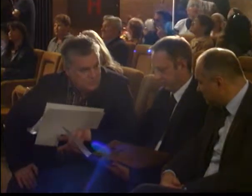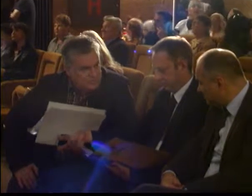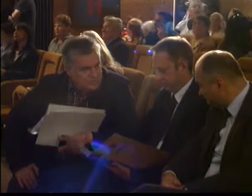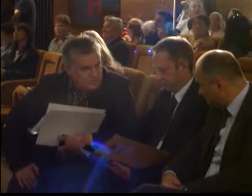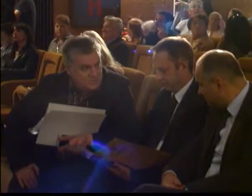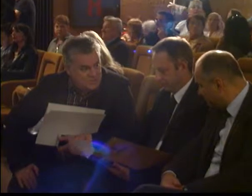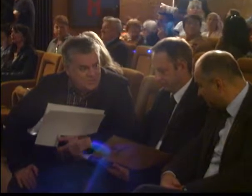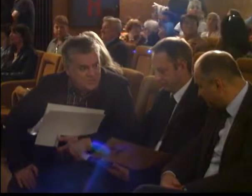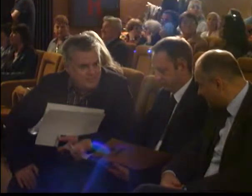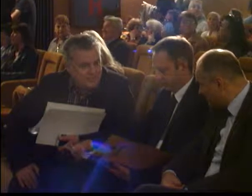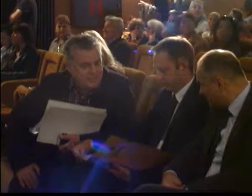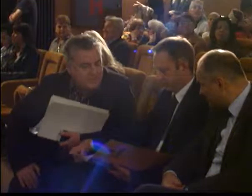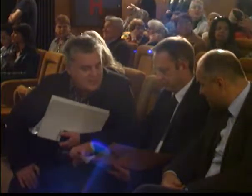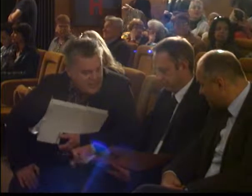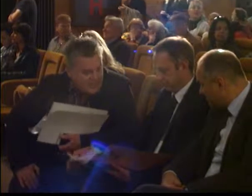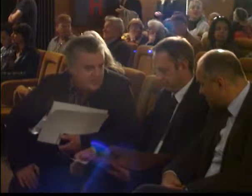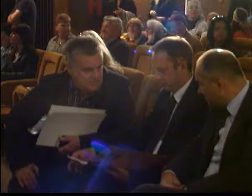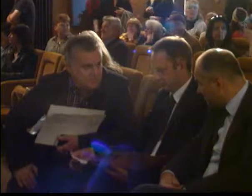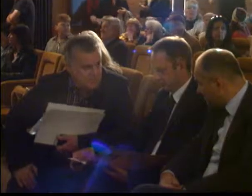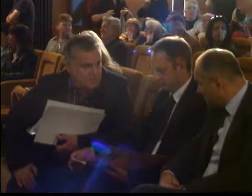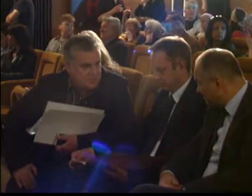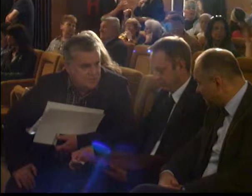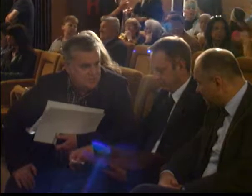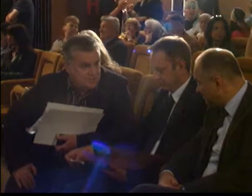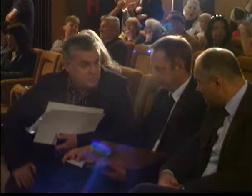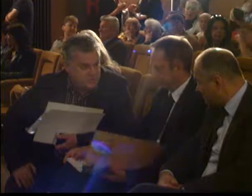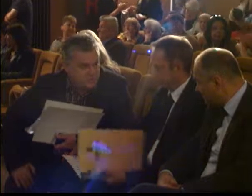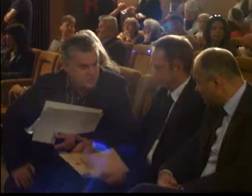organizacije, kulturu i informisanje Dejan Krstić.